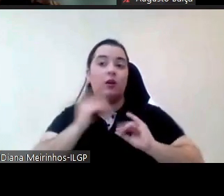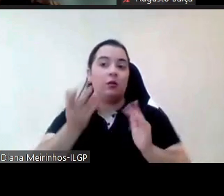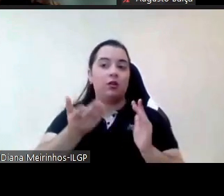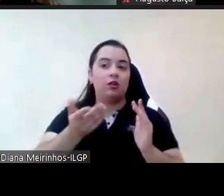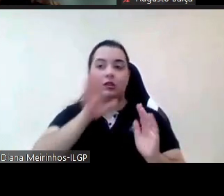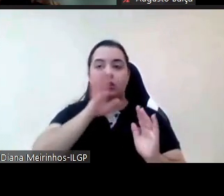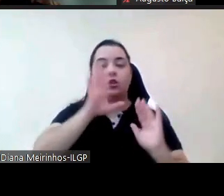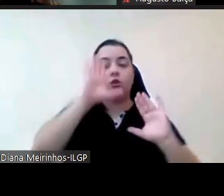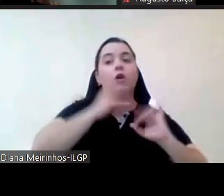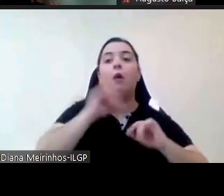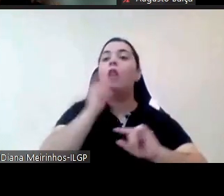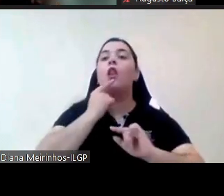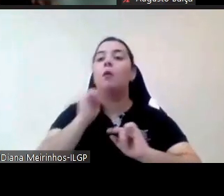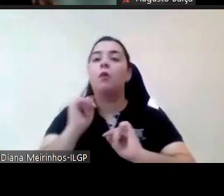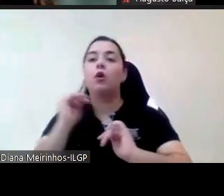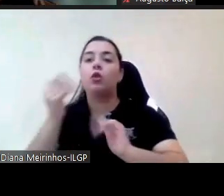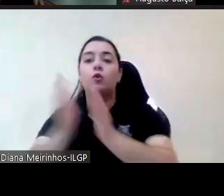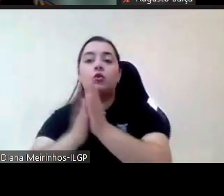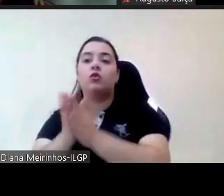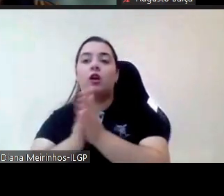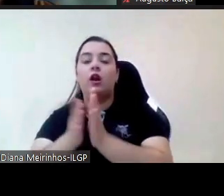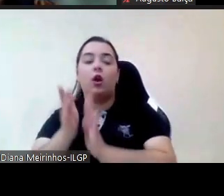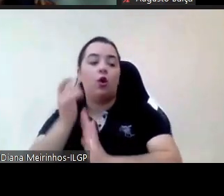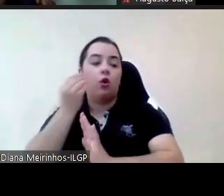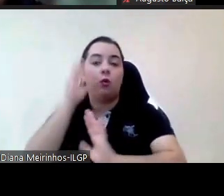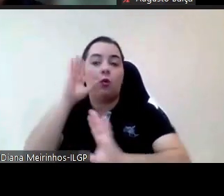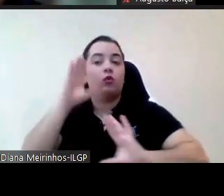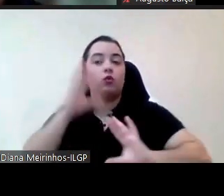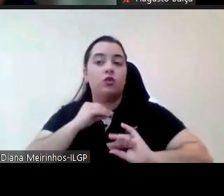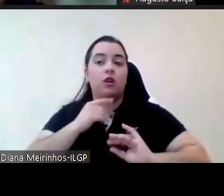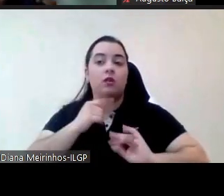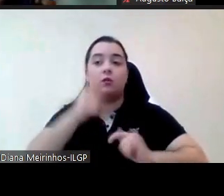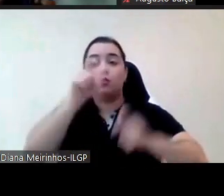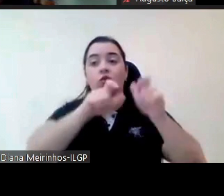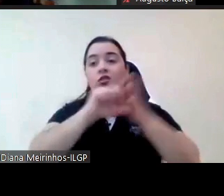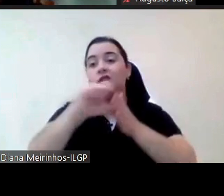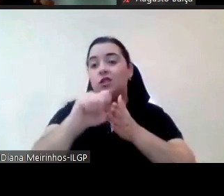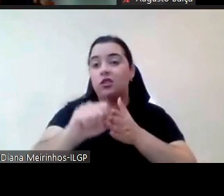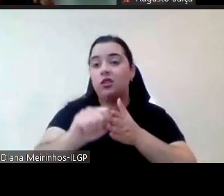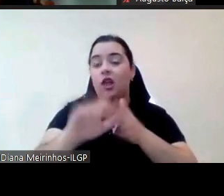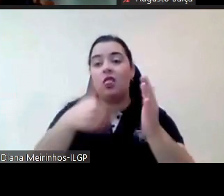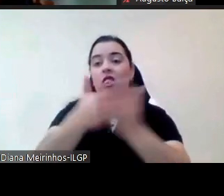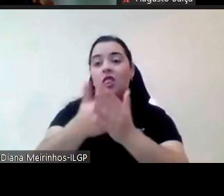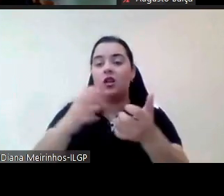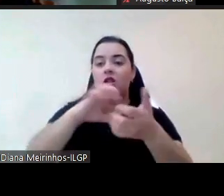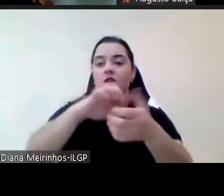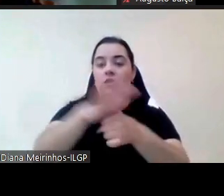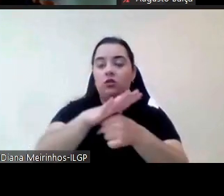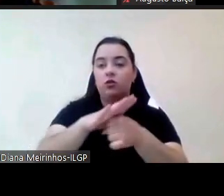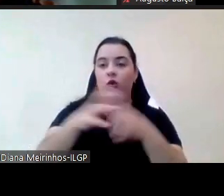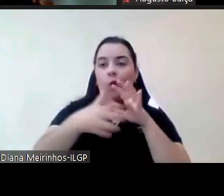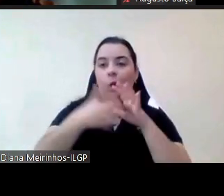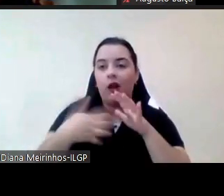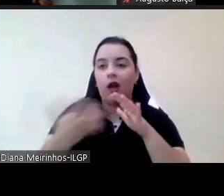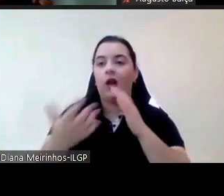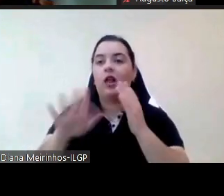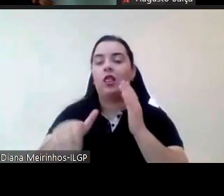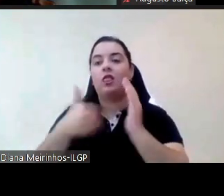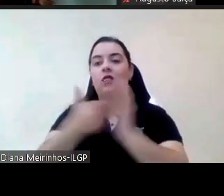depois desistem e depois ficam em situações às vezes muito complicadas e muito problemáticas às vezes até